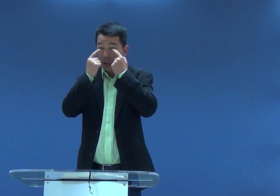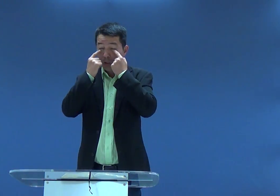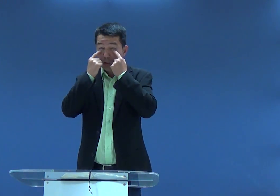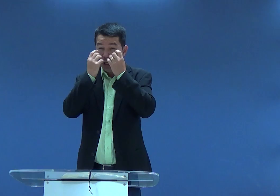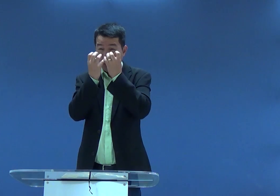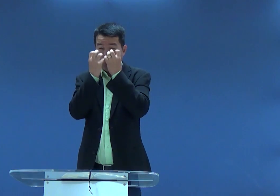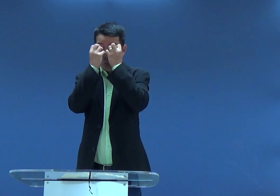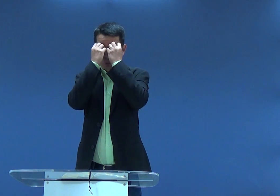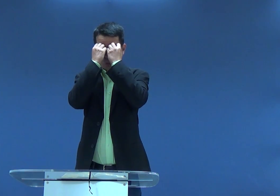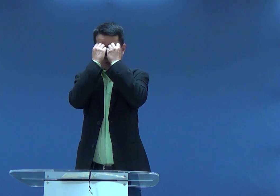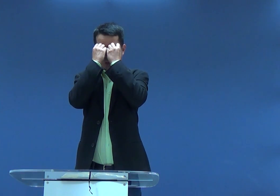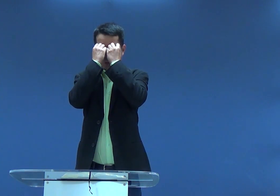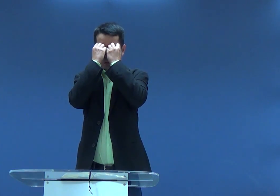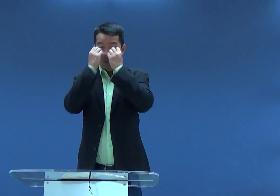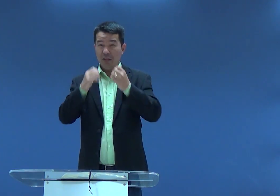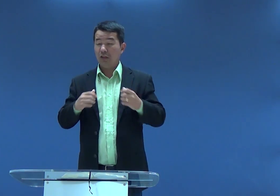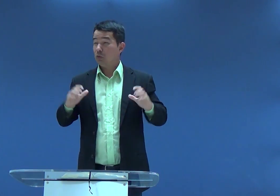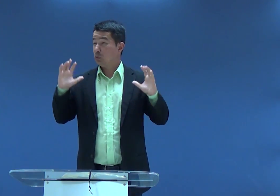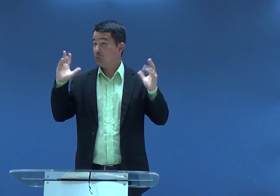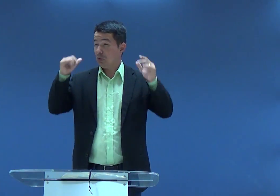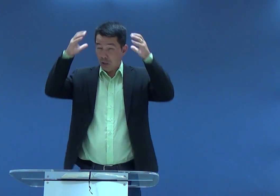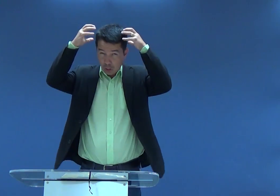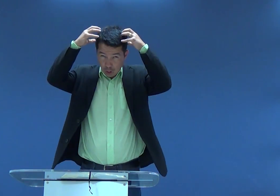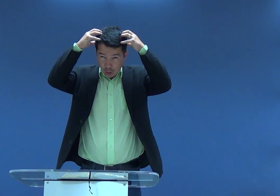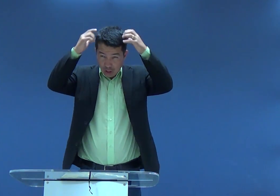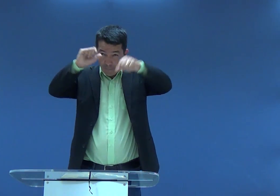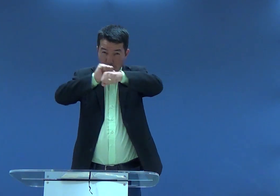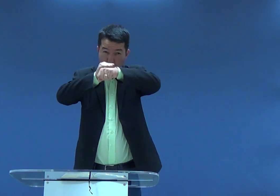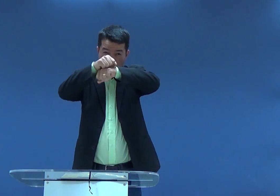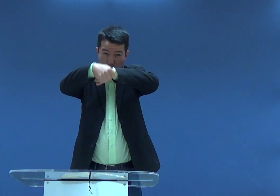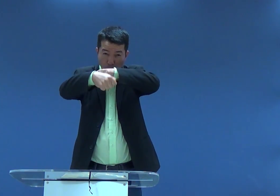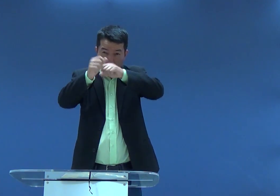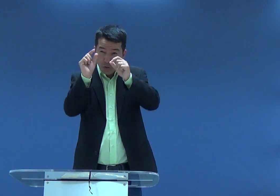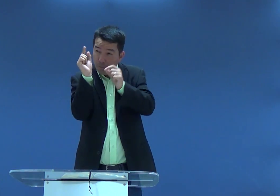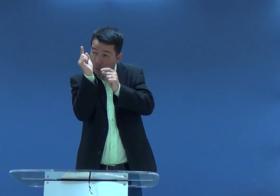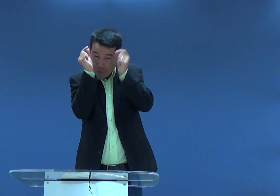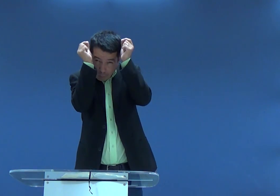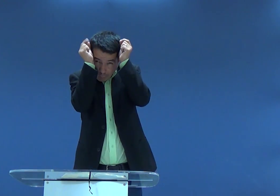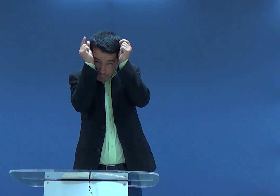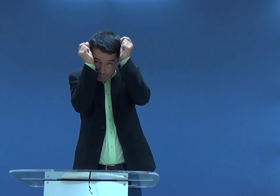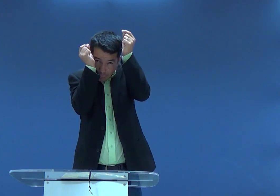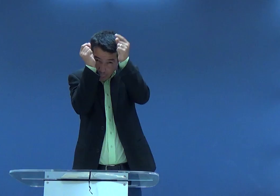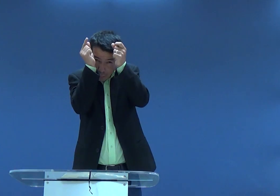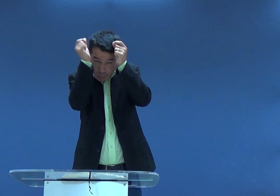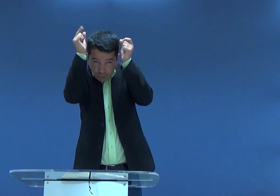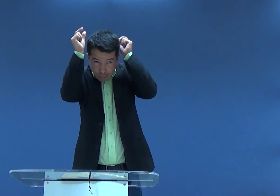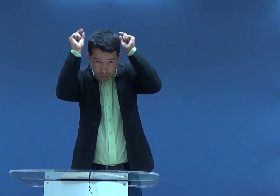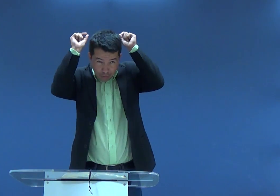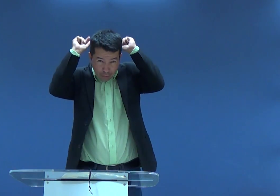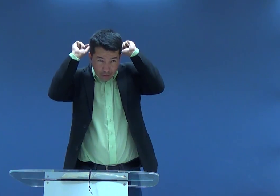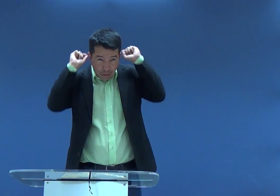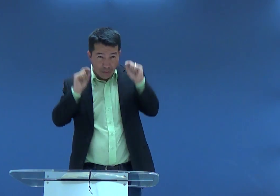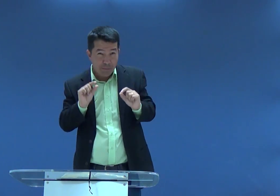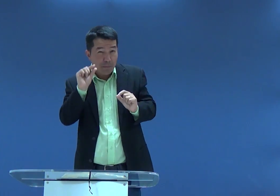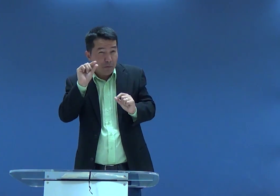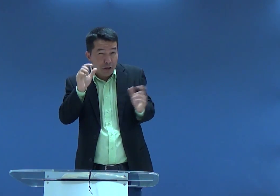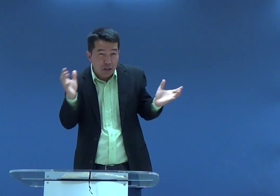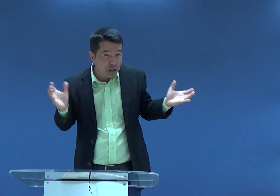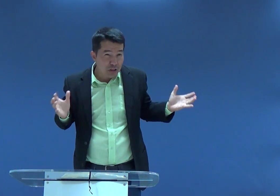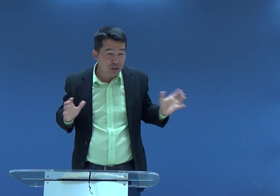imundo, os olhos se sequidos, né, a cavidade ali do olho vazia, porque ele não tinha mais